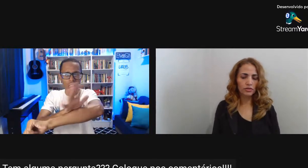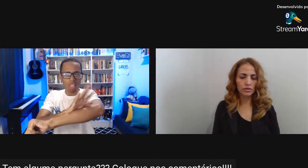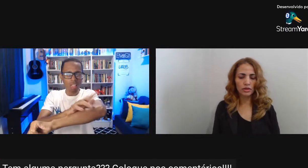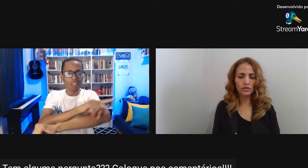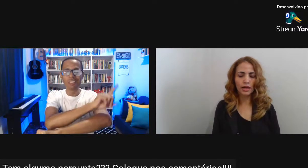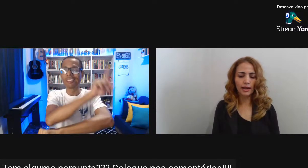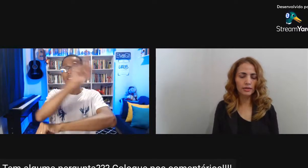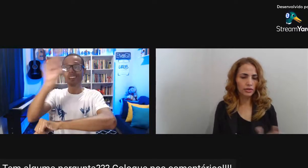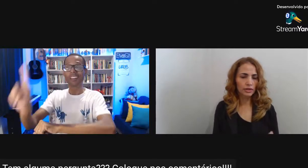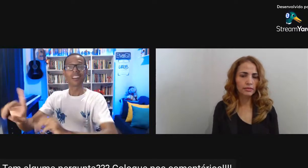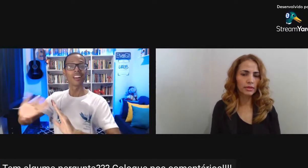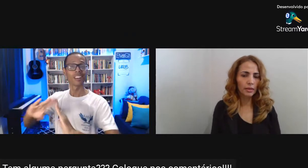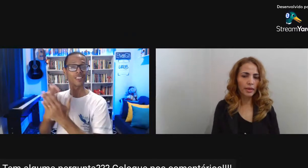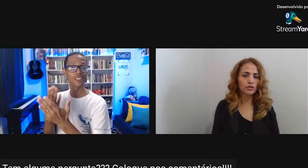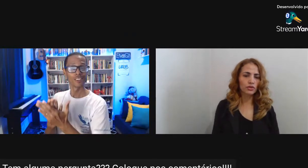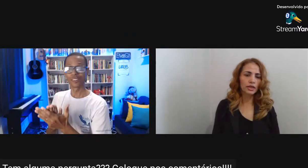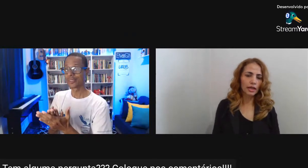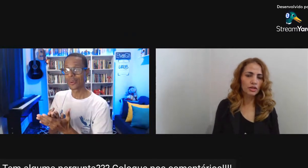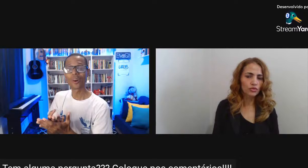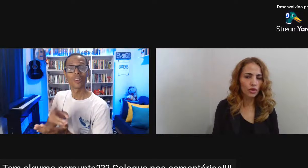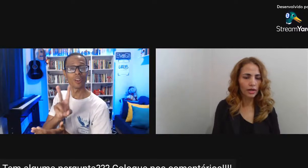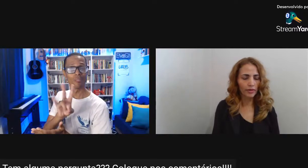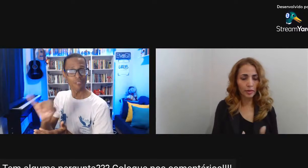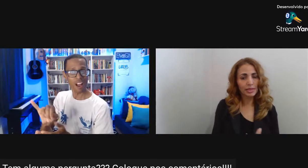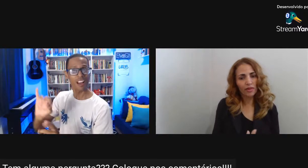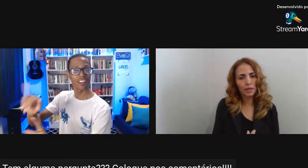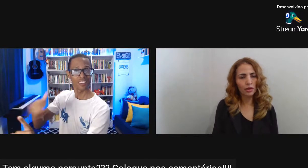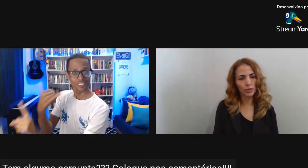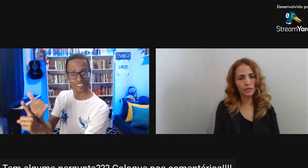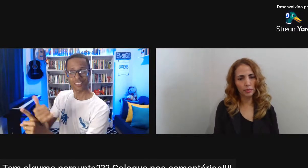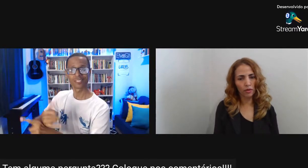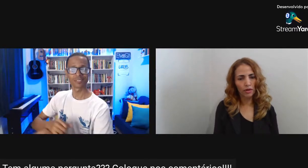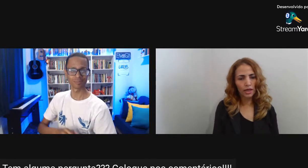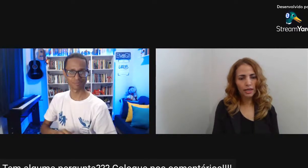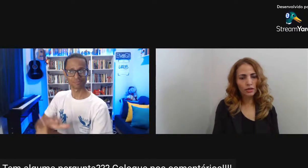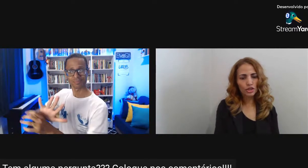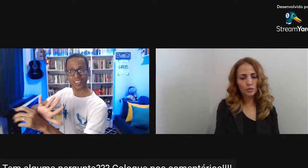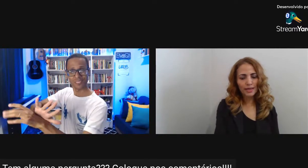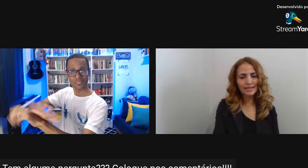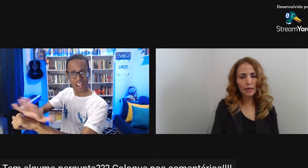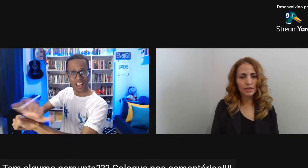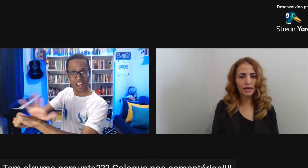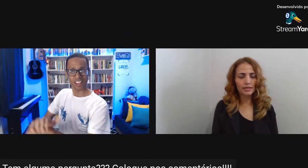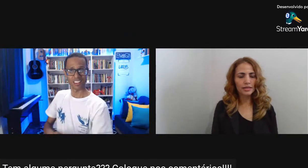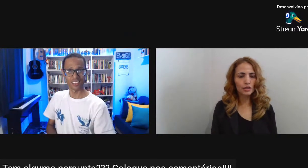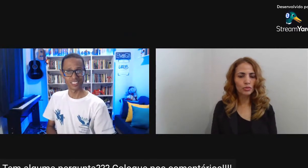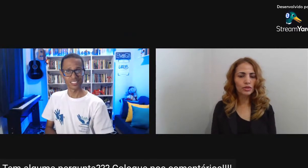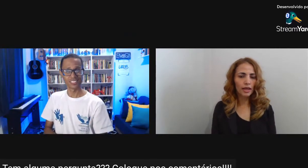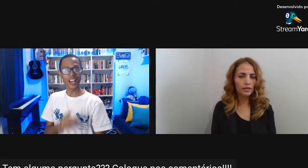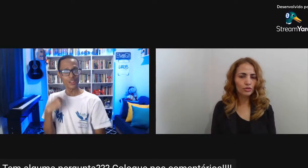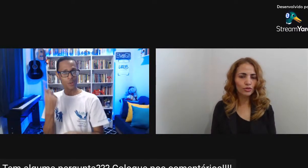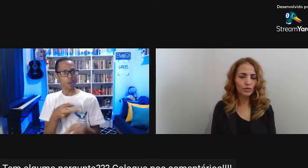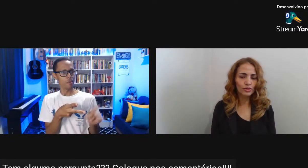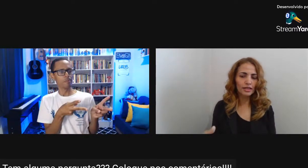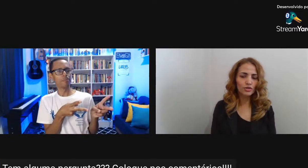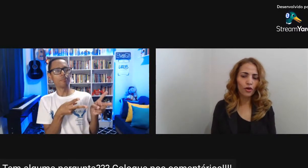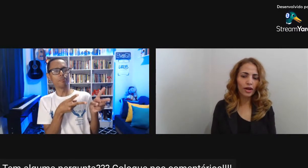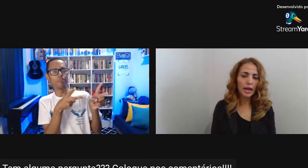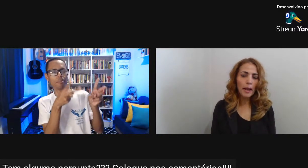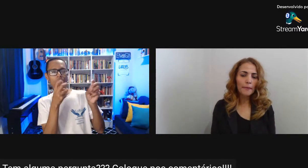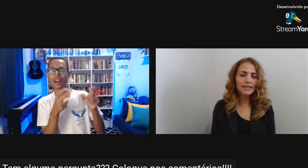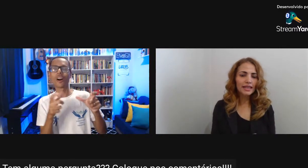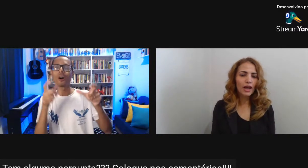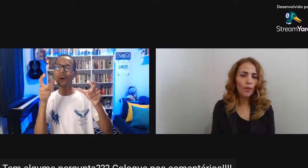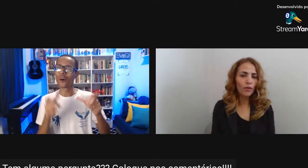Dos espaços escolares Também em sociedade Não só na família Mas a família É o principal Então a gente percebe Esse racismo Dentro da